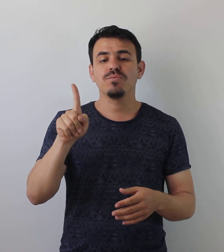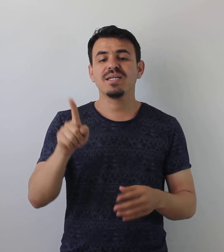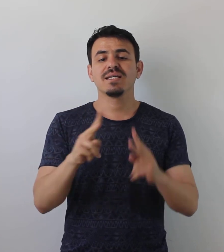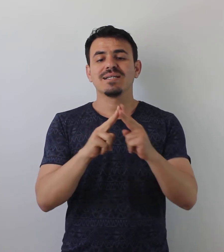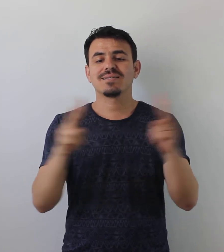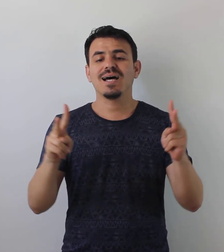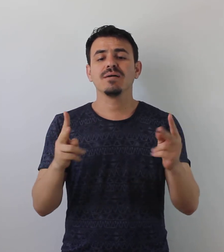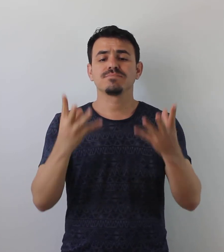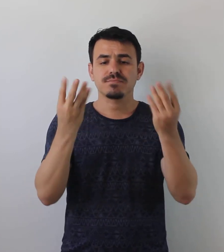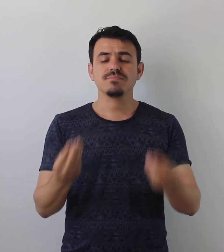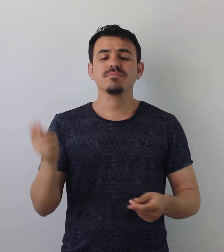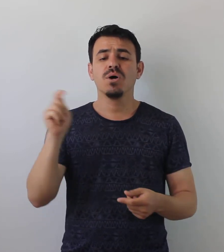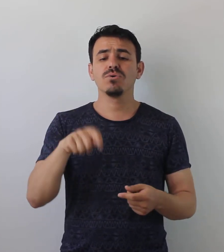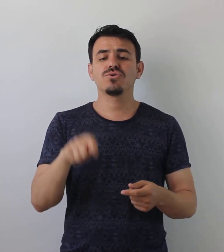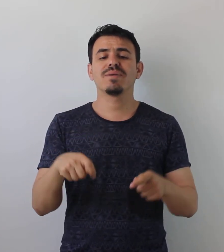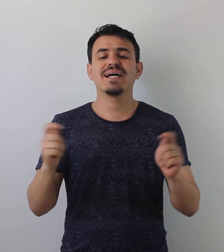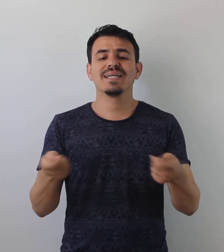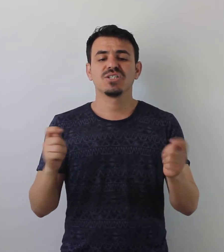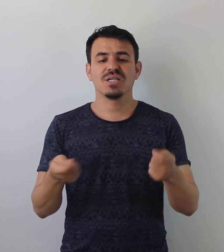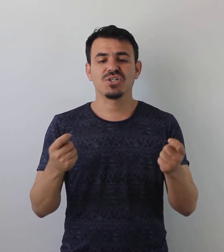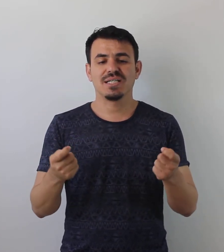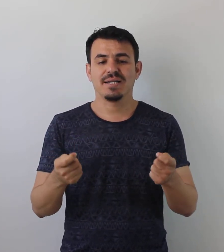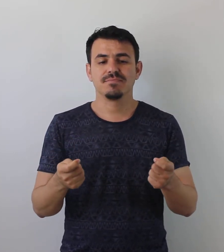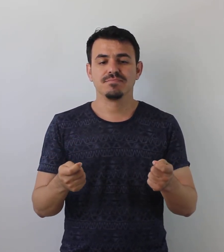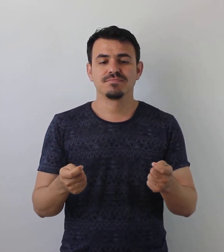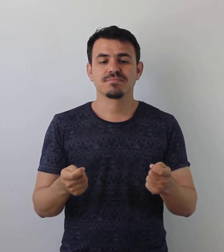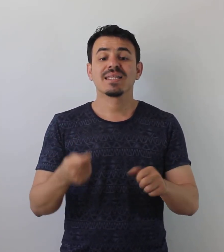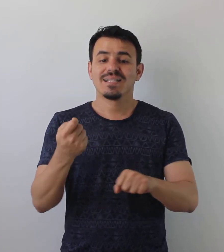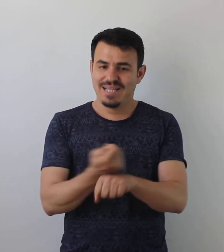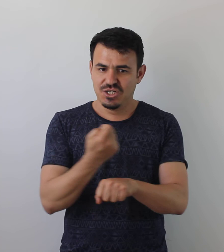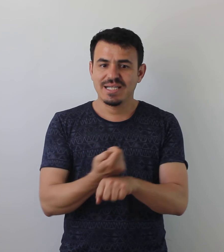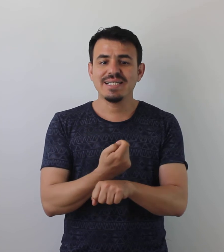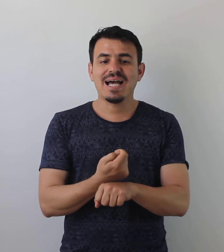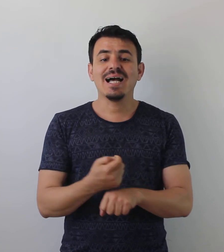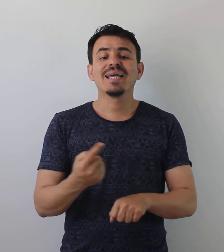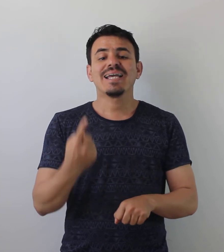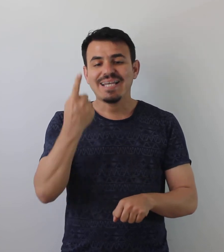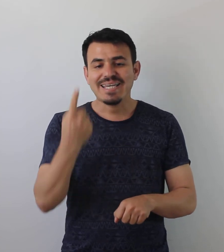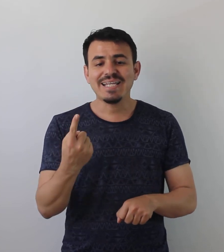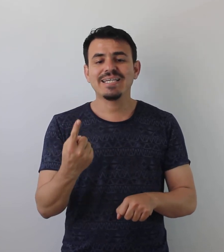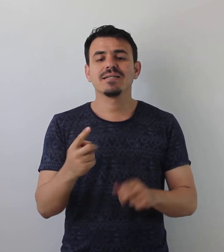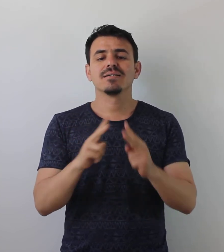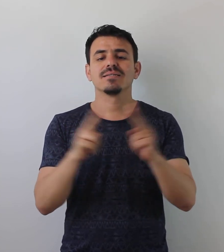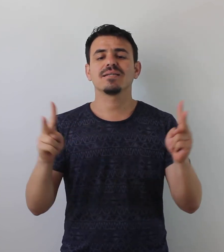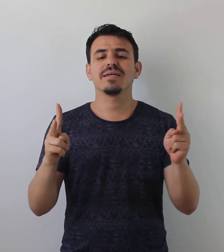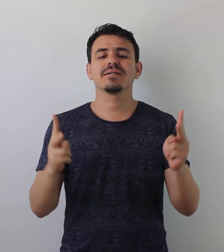bir sıra oluşturmaya çalışırlar. Taşlarıyla ilk sırayı